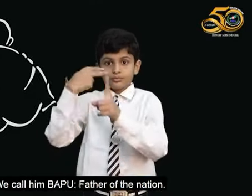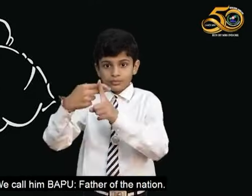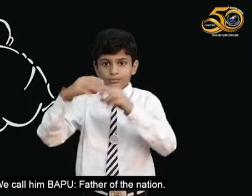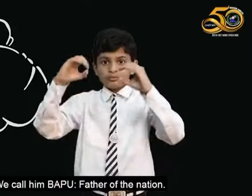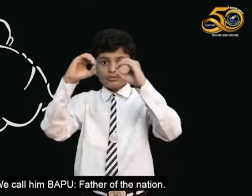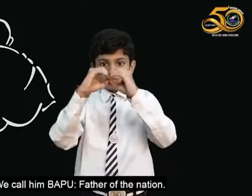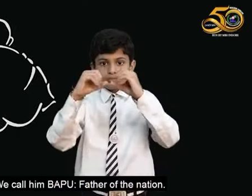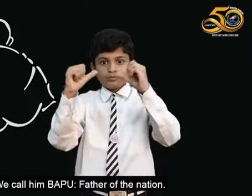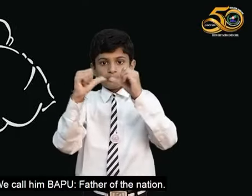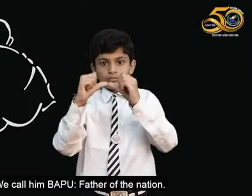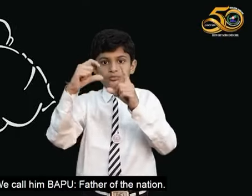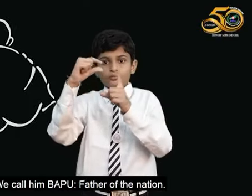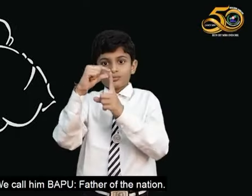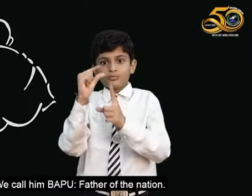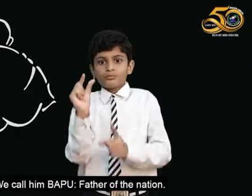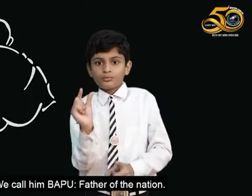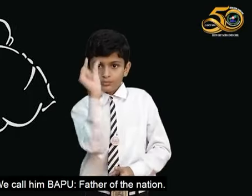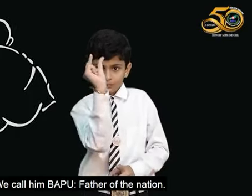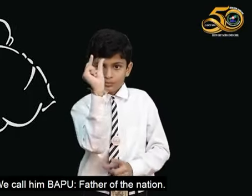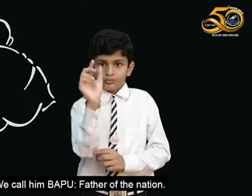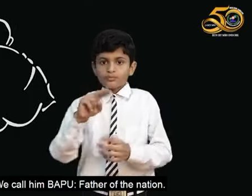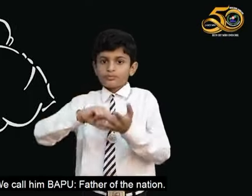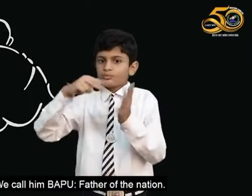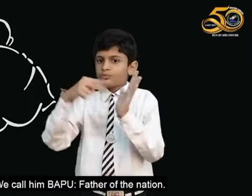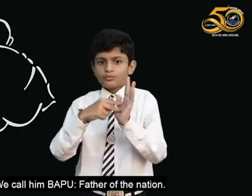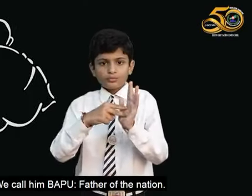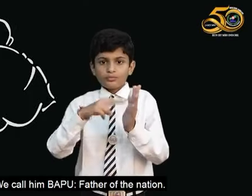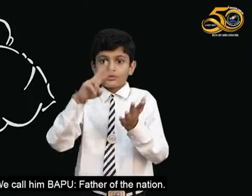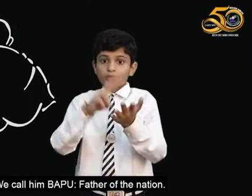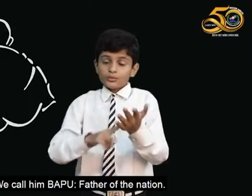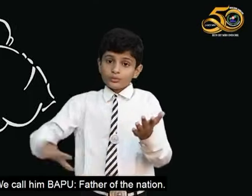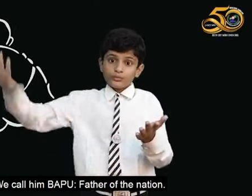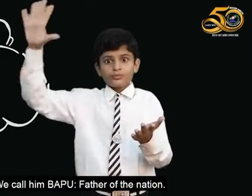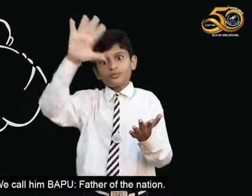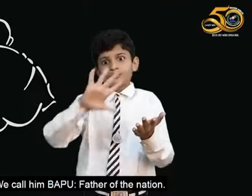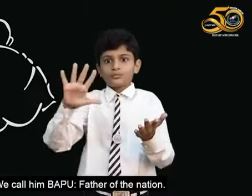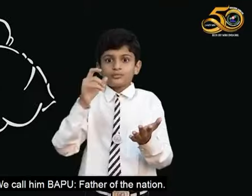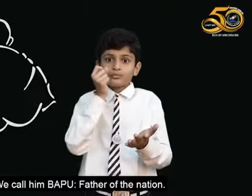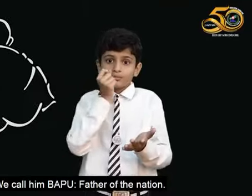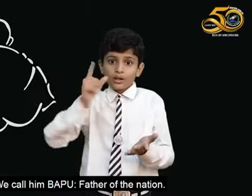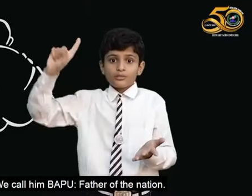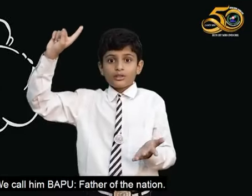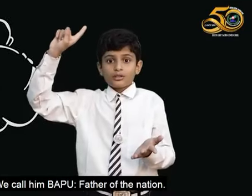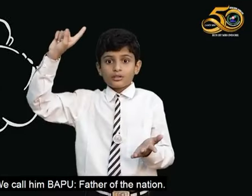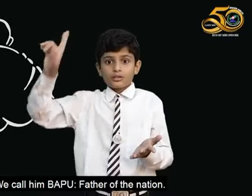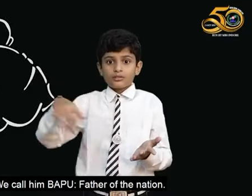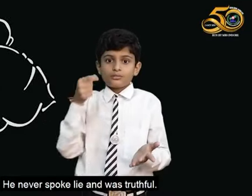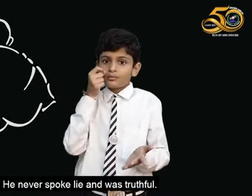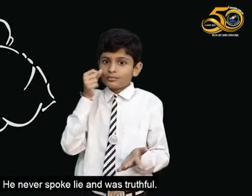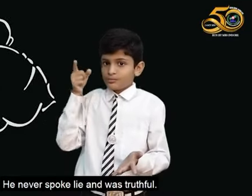हमने उन्हें बापु का दर्जा दिया है जिसका मतलब होता है राश्ट्रुपिता वे